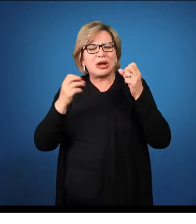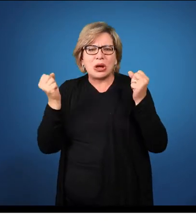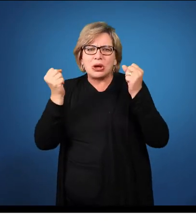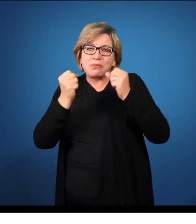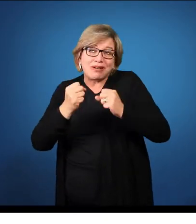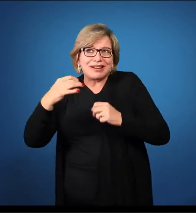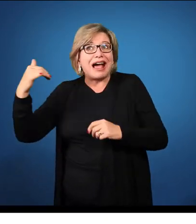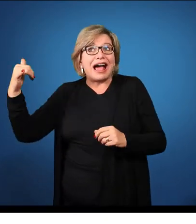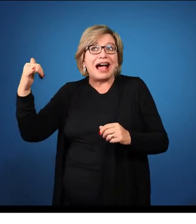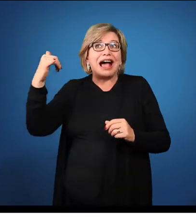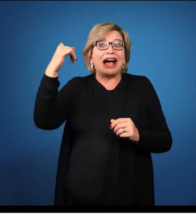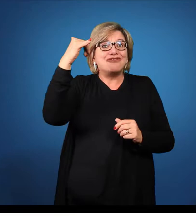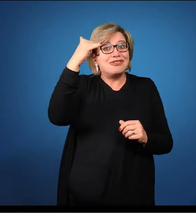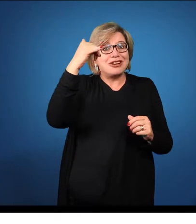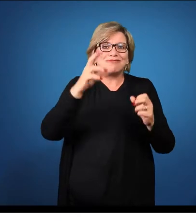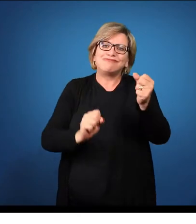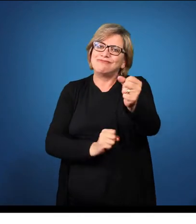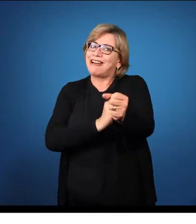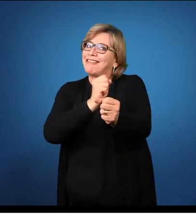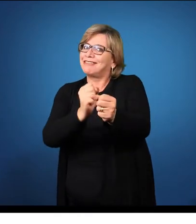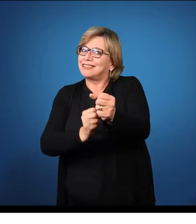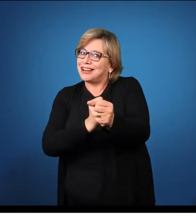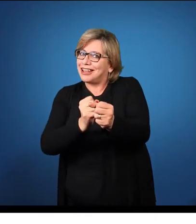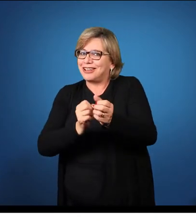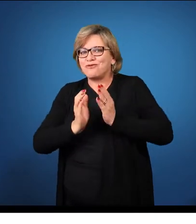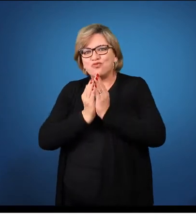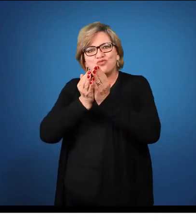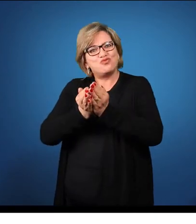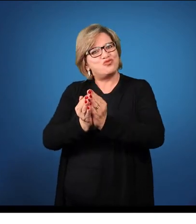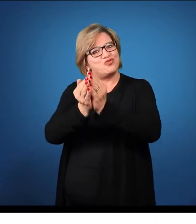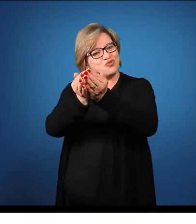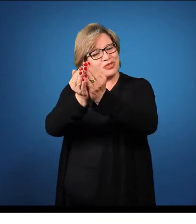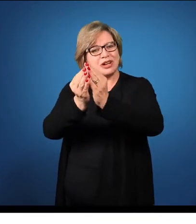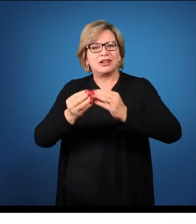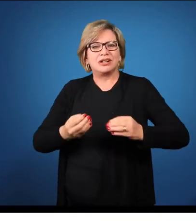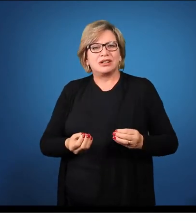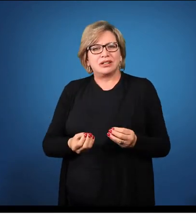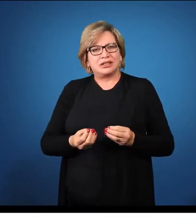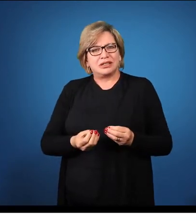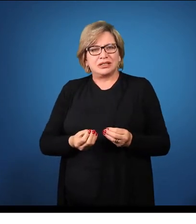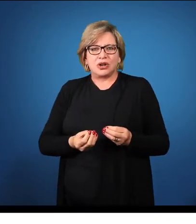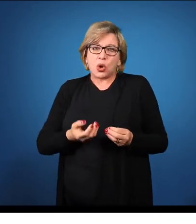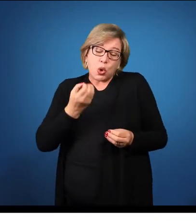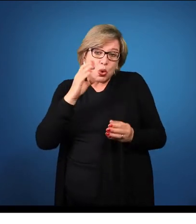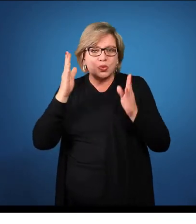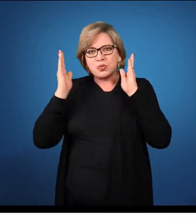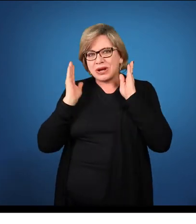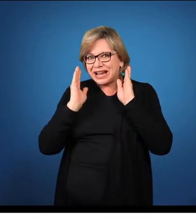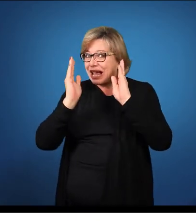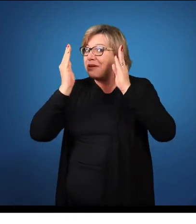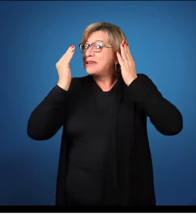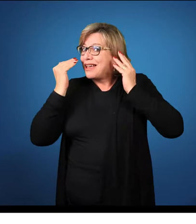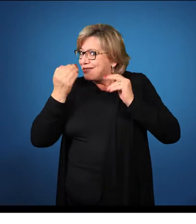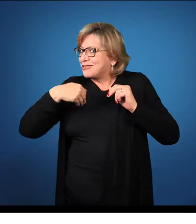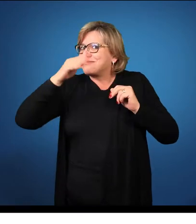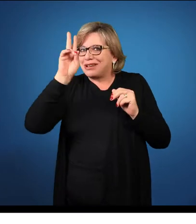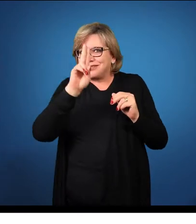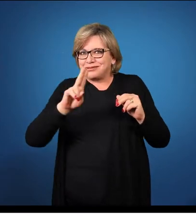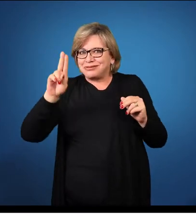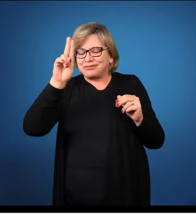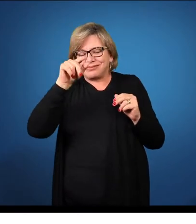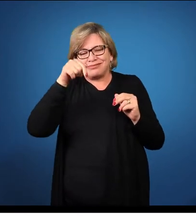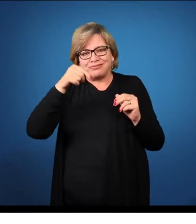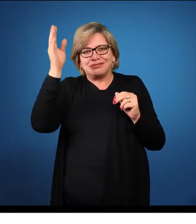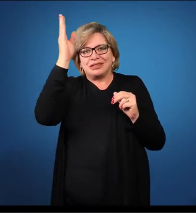vindo de avião, de trem, de navio, pode ter vindo por caminhão, que é o modo mais comum.